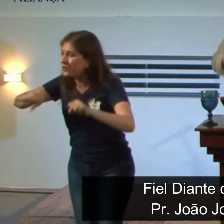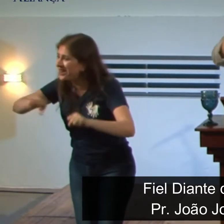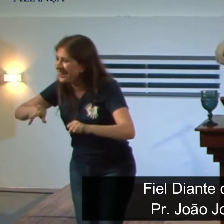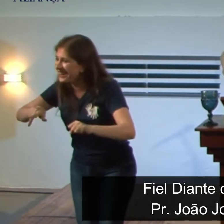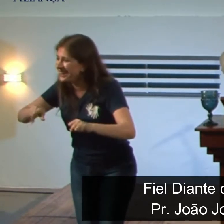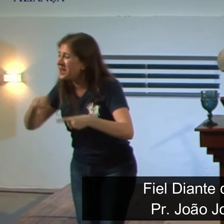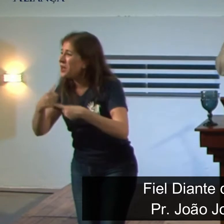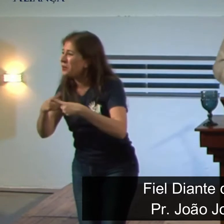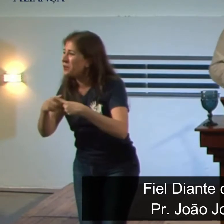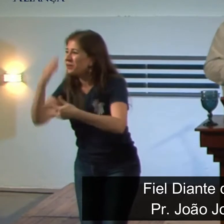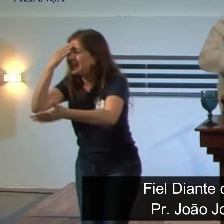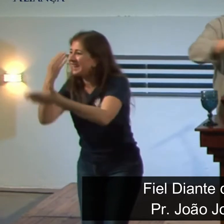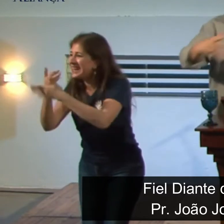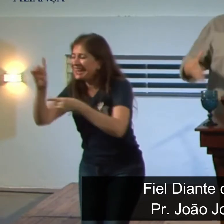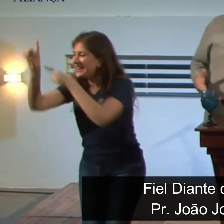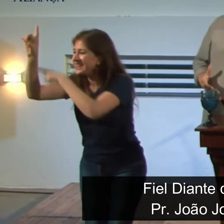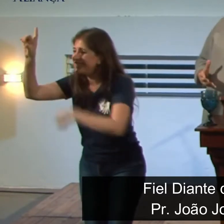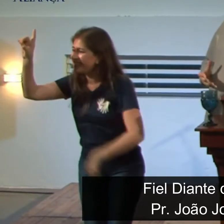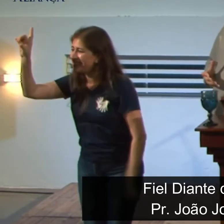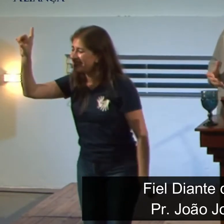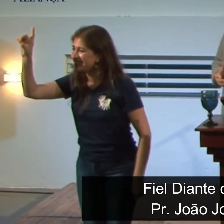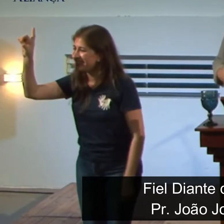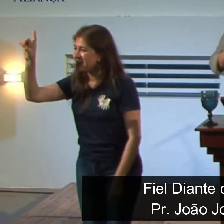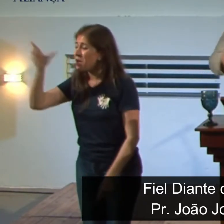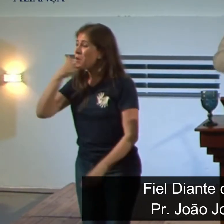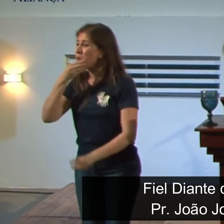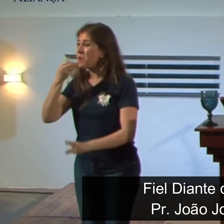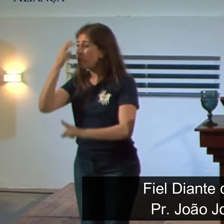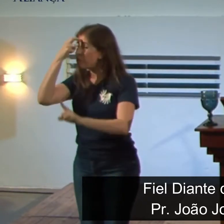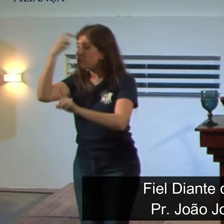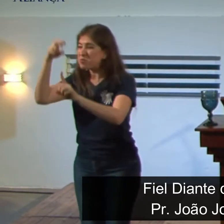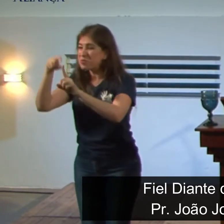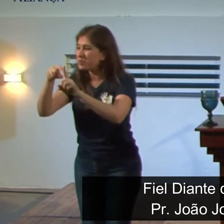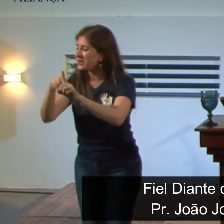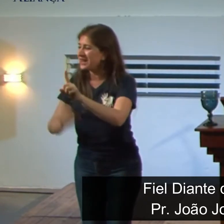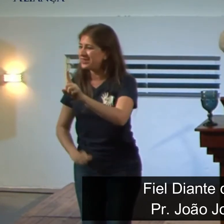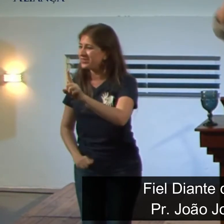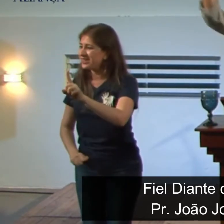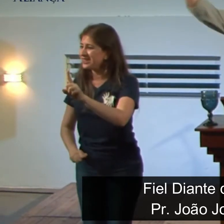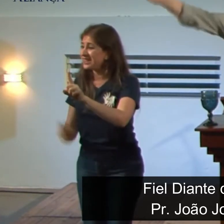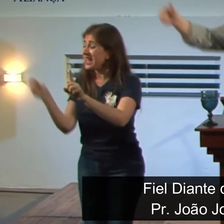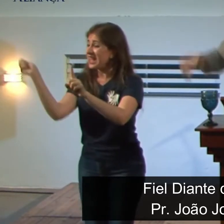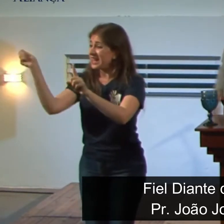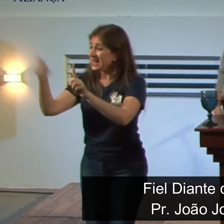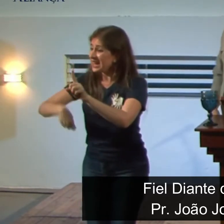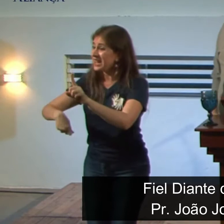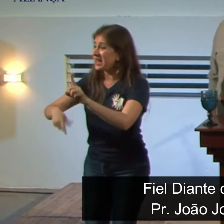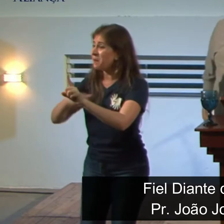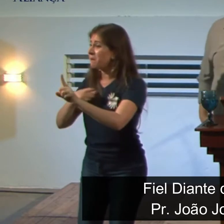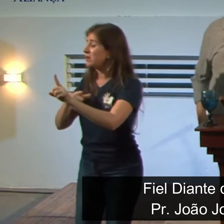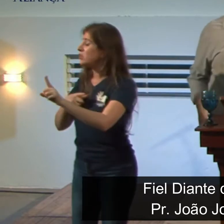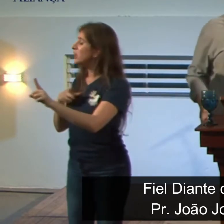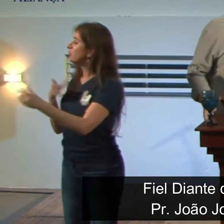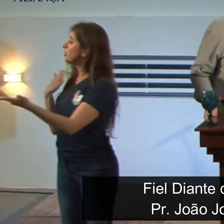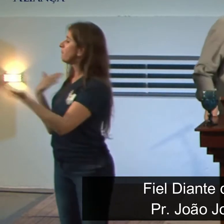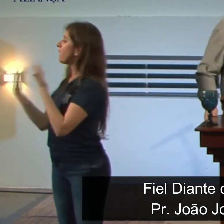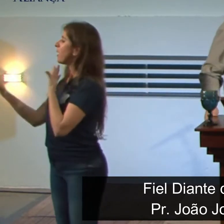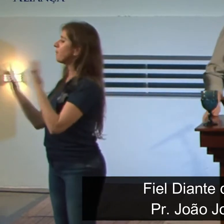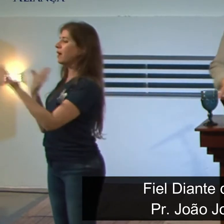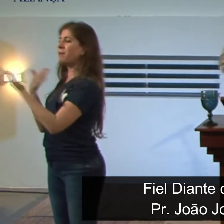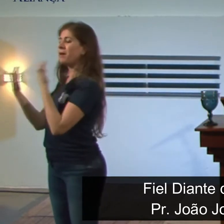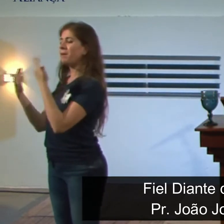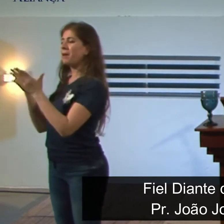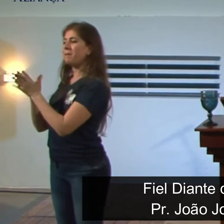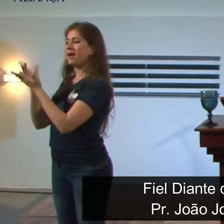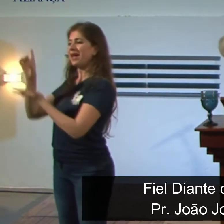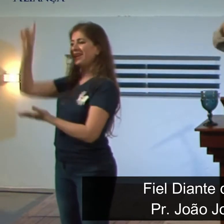Daniel era um homem temente a Deus e Daniel, por ser mais instruído, ele também tinha acesso até o que aquele ponto se tinha como palavra de